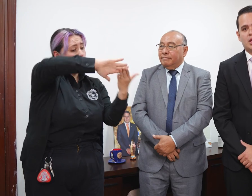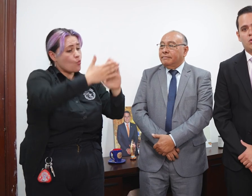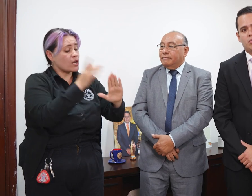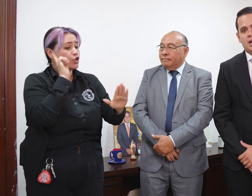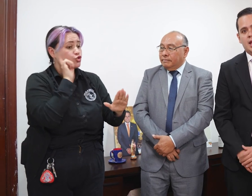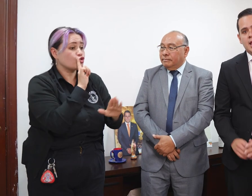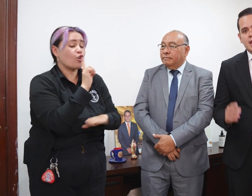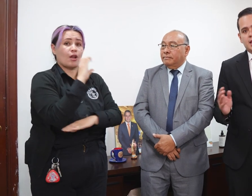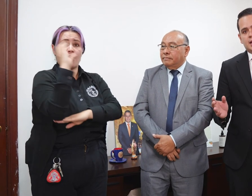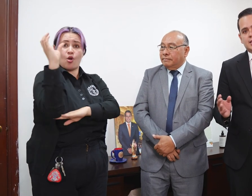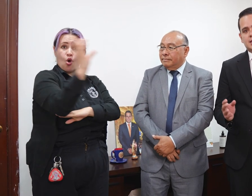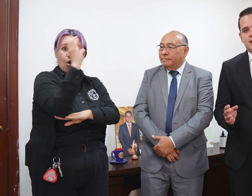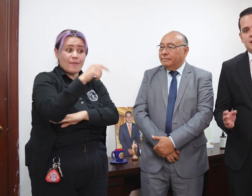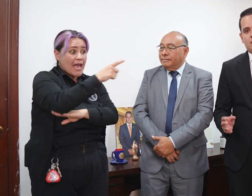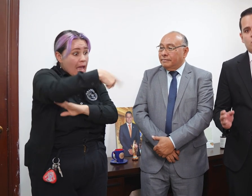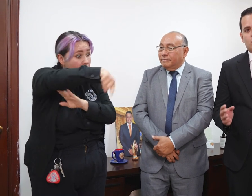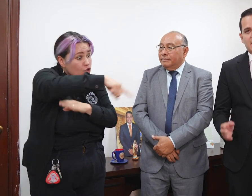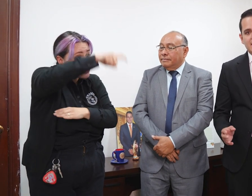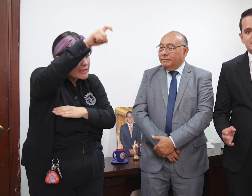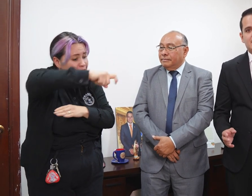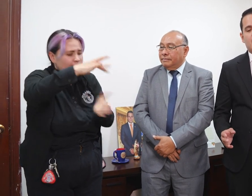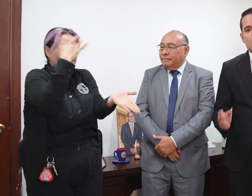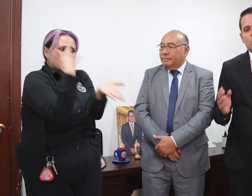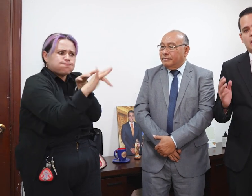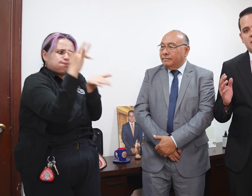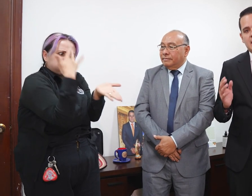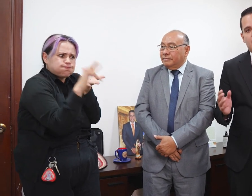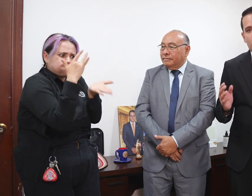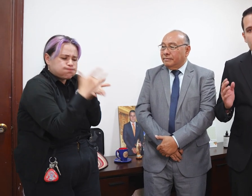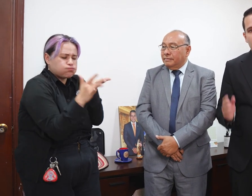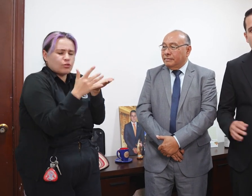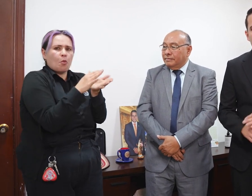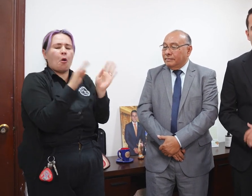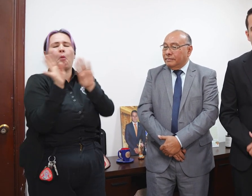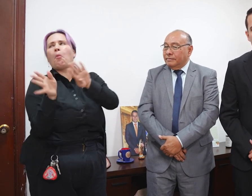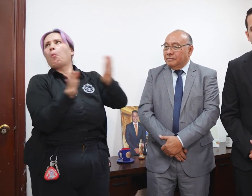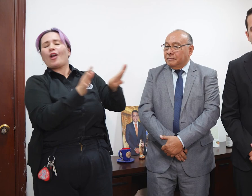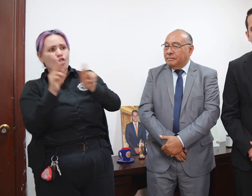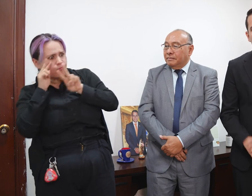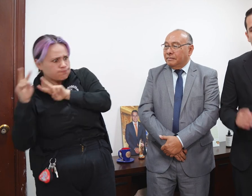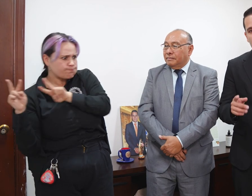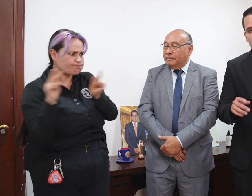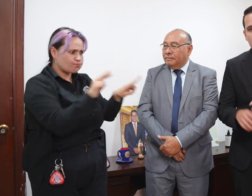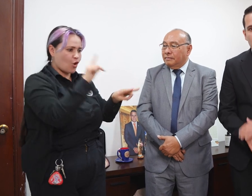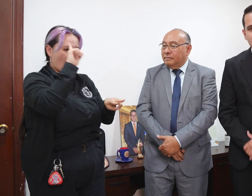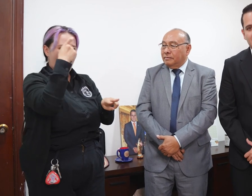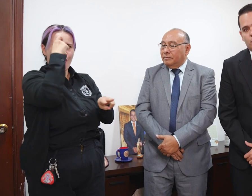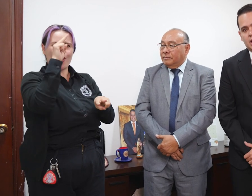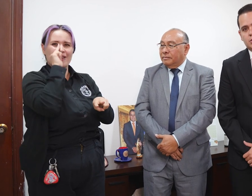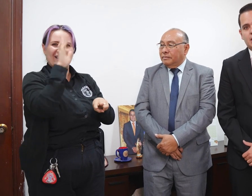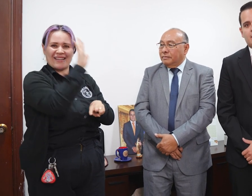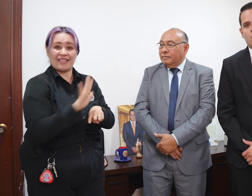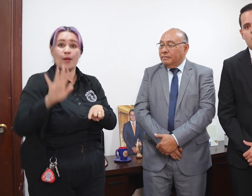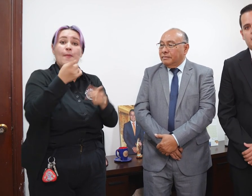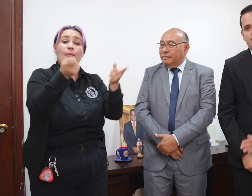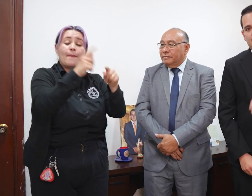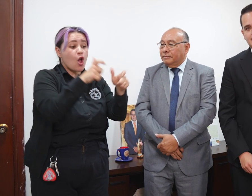colombiana y que necesitan con urgencia una mirada por parte del Gobierno Nacional, pero sobre todo desde el Congreso de la República, que se